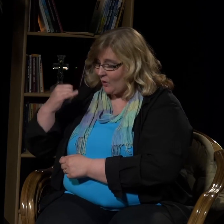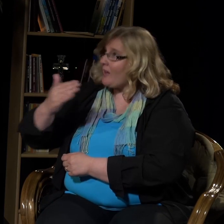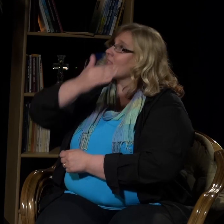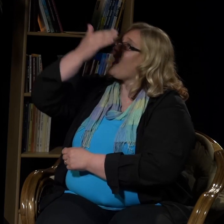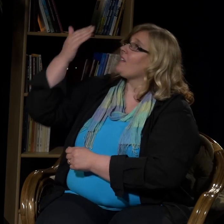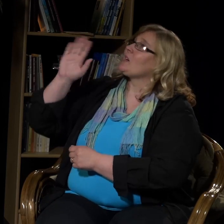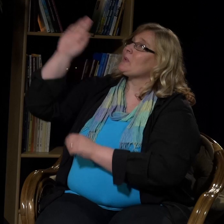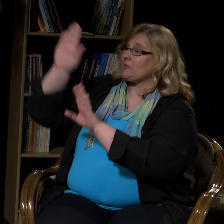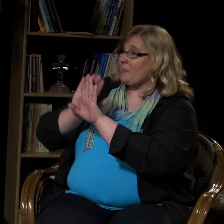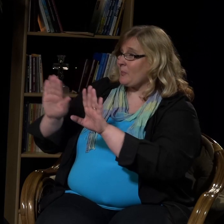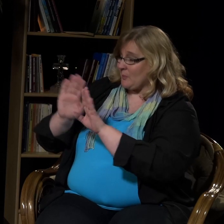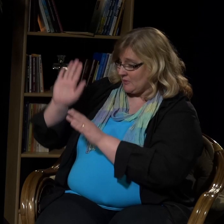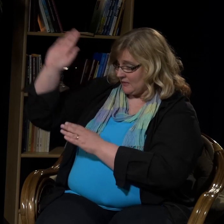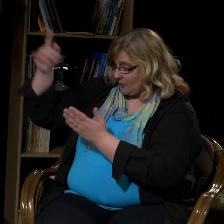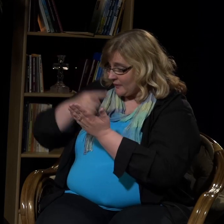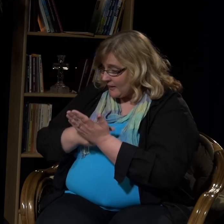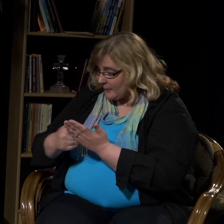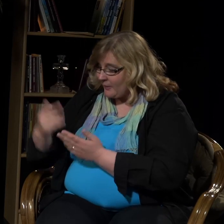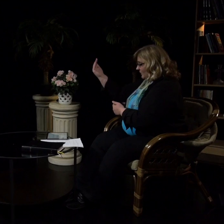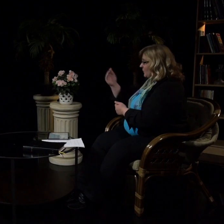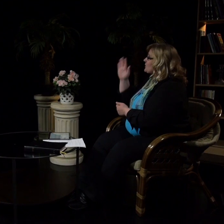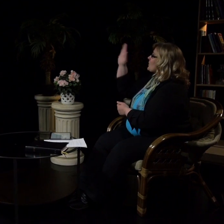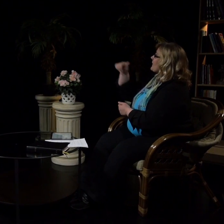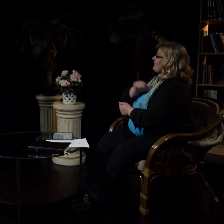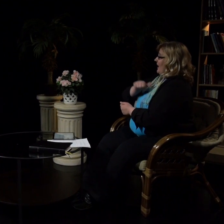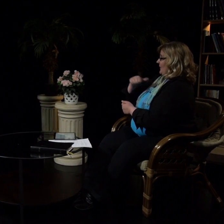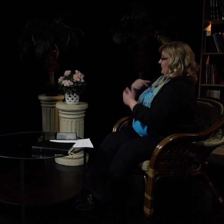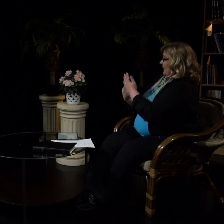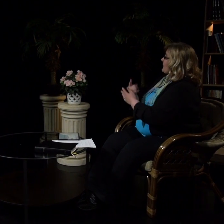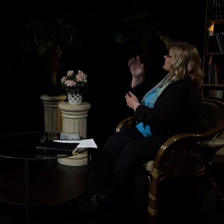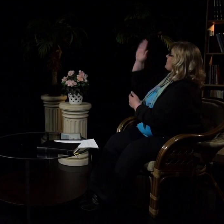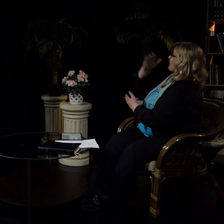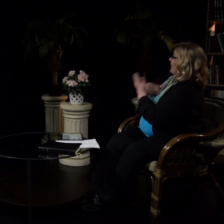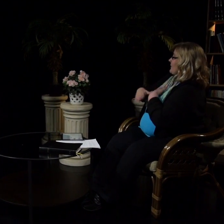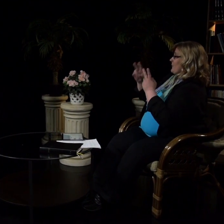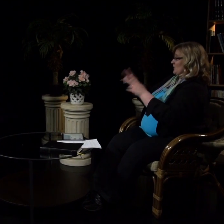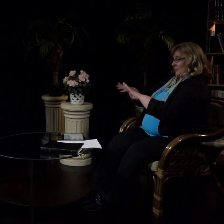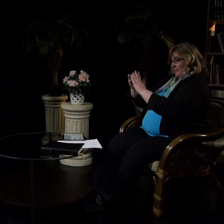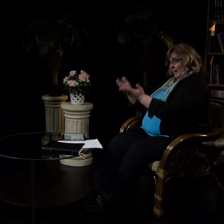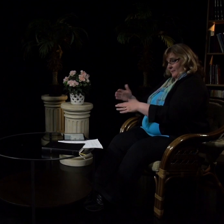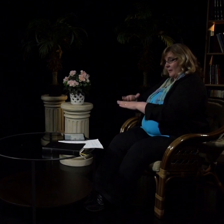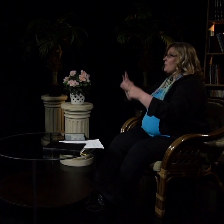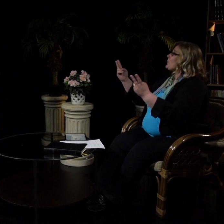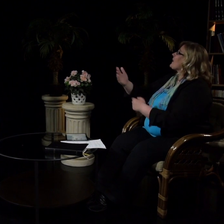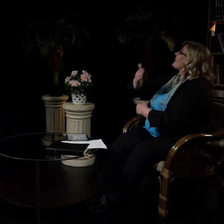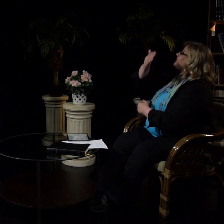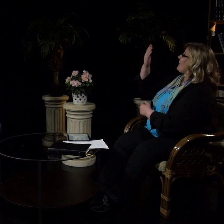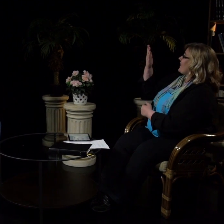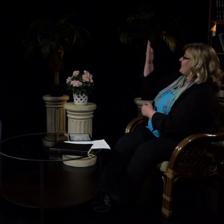Ja näin se rukous menee. Isä meidän, joka olet taivaassa. Pyhitetty olkoon sinun